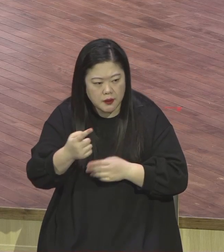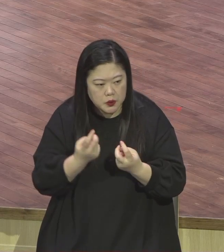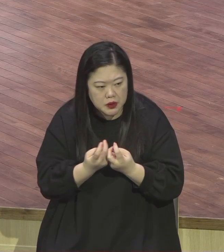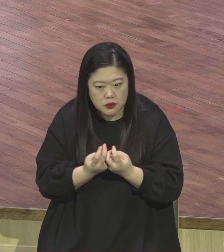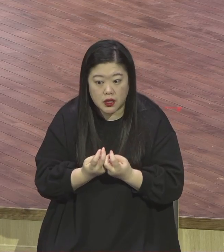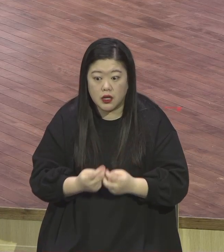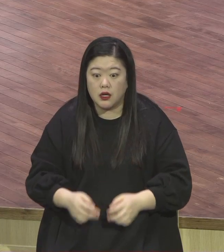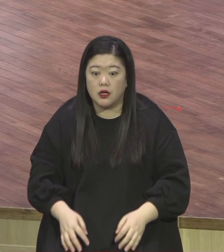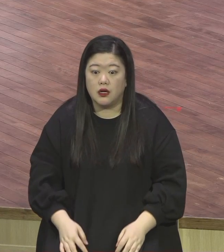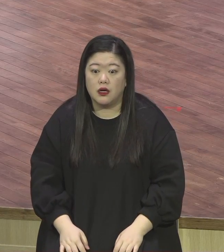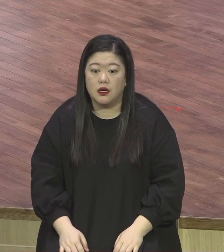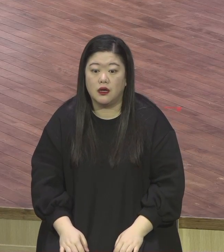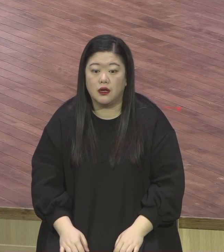성공하려면 눈치가 빨라야 돼요